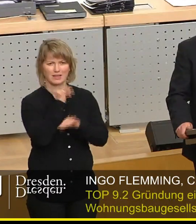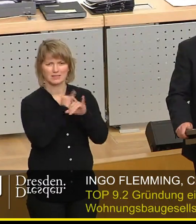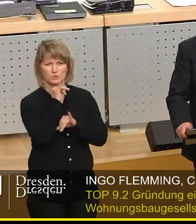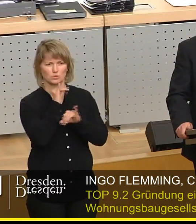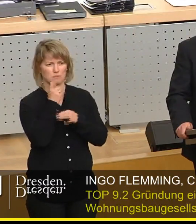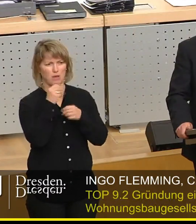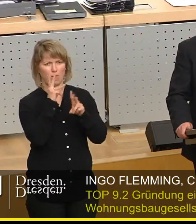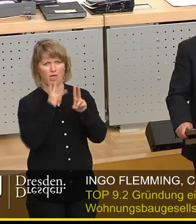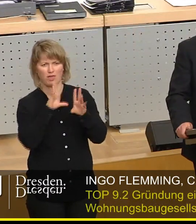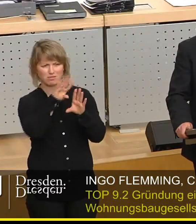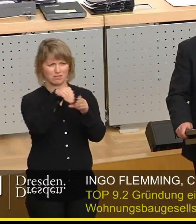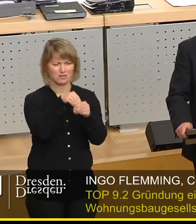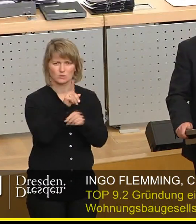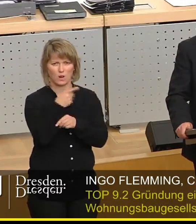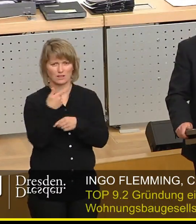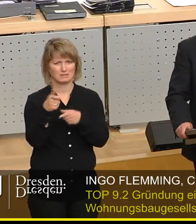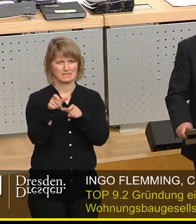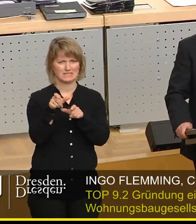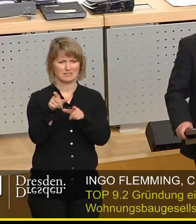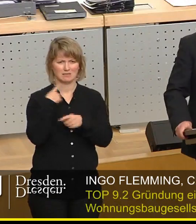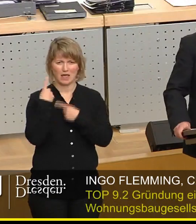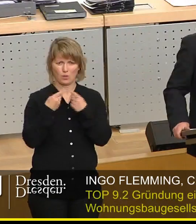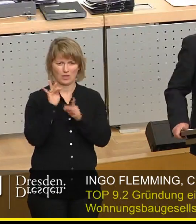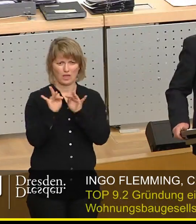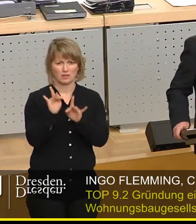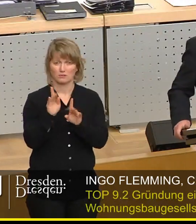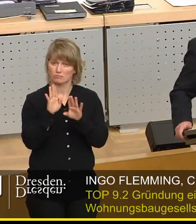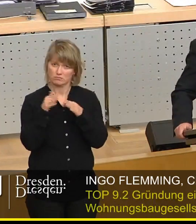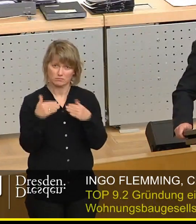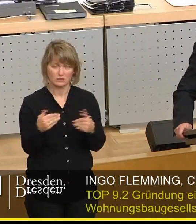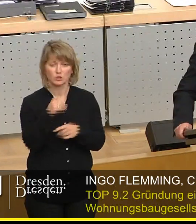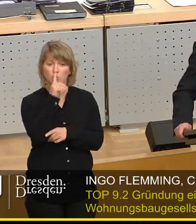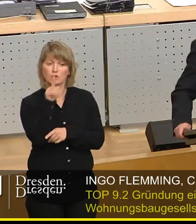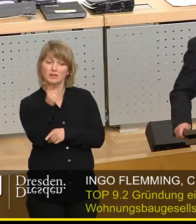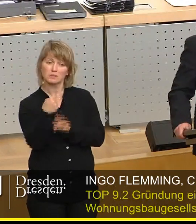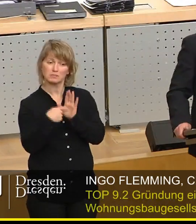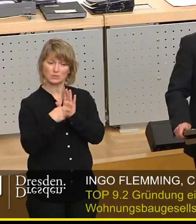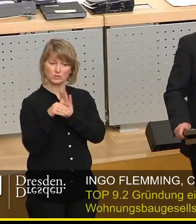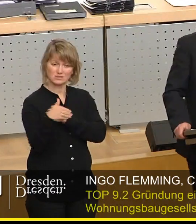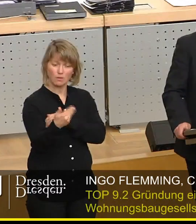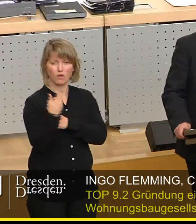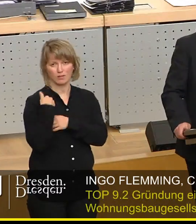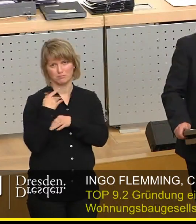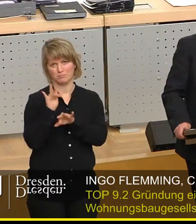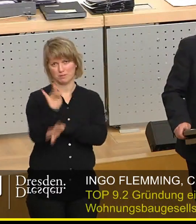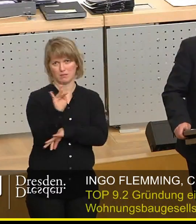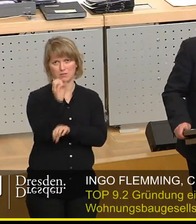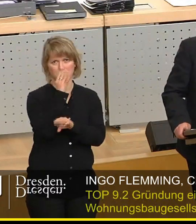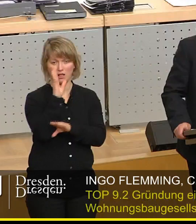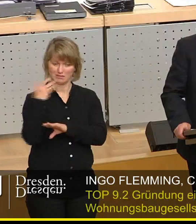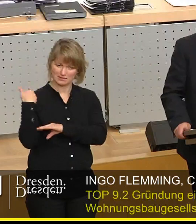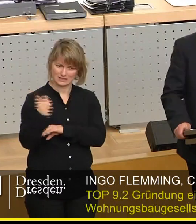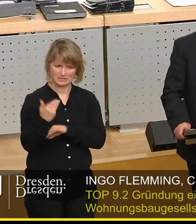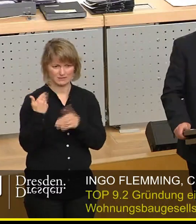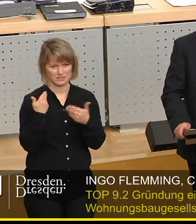institutionellen Bauherren am sozialen Wohnungsbau ist wir sind es aber unter bestimmten Bedingungen und die waren bis jetzt so